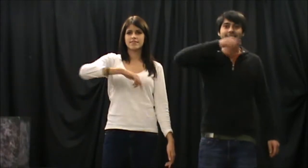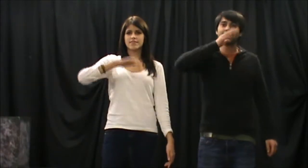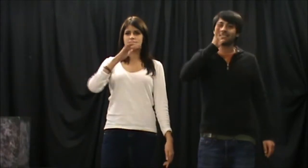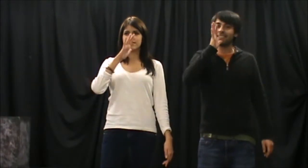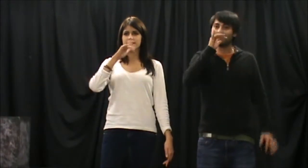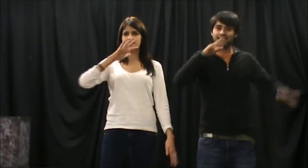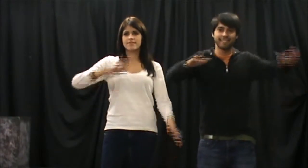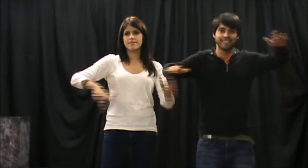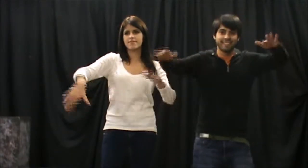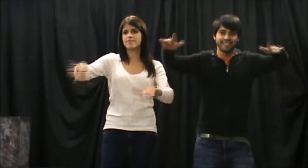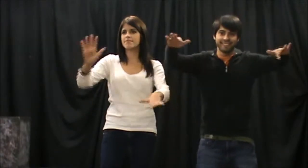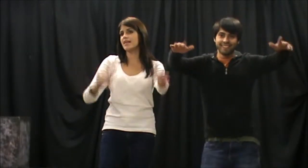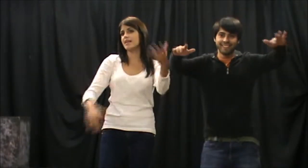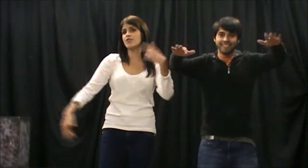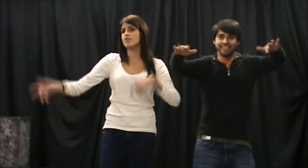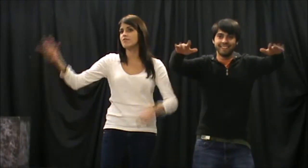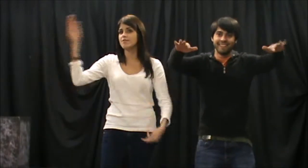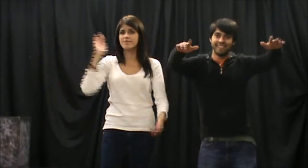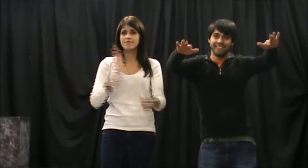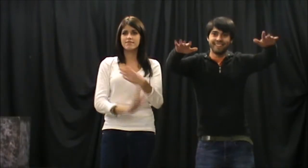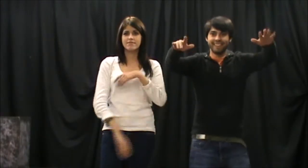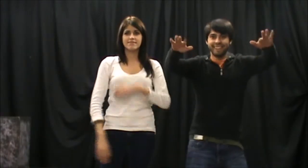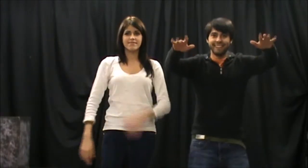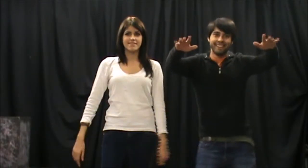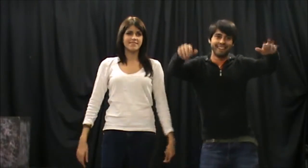mar. perнов